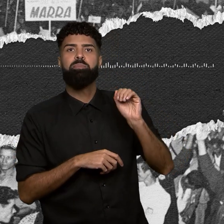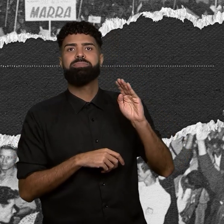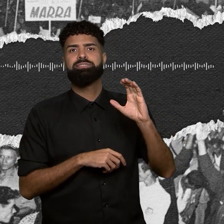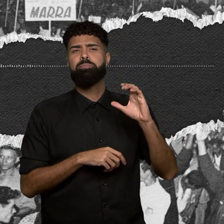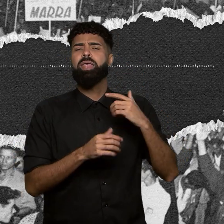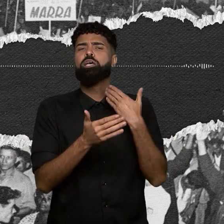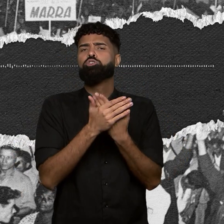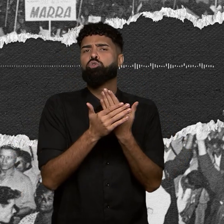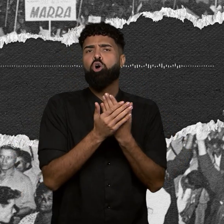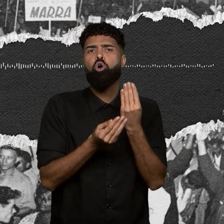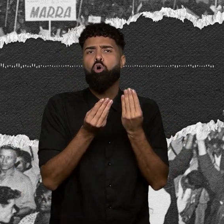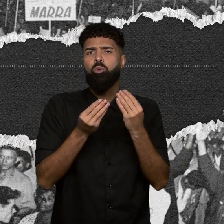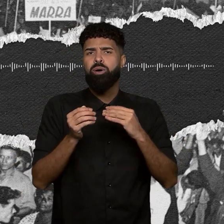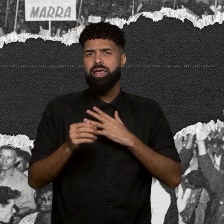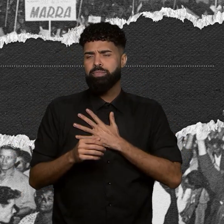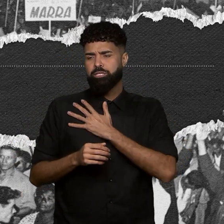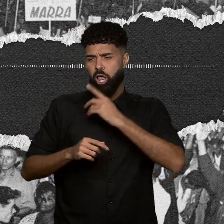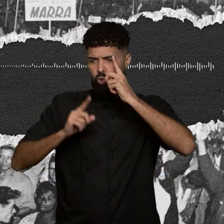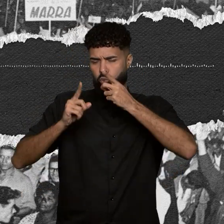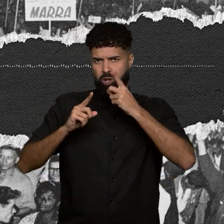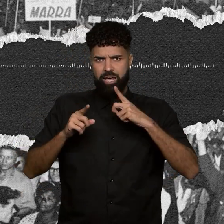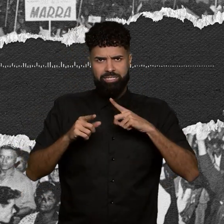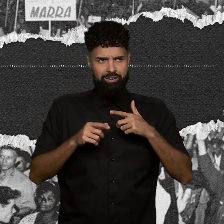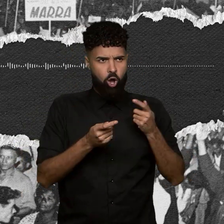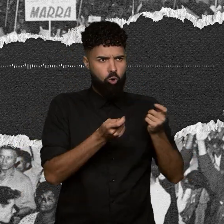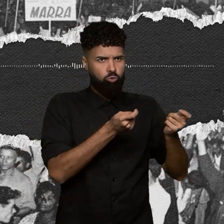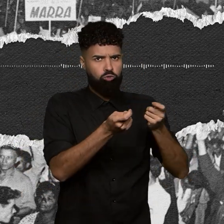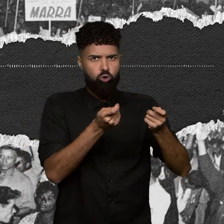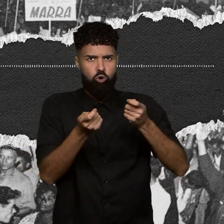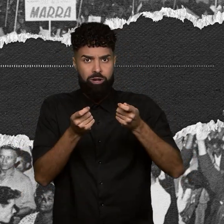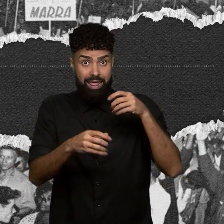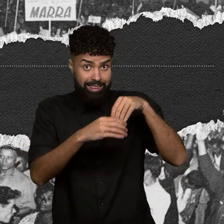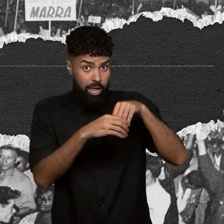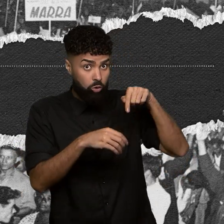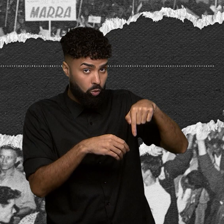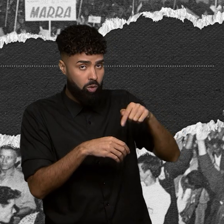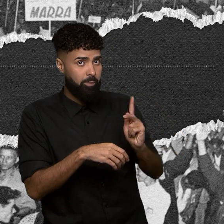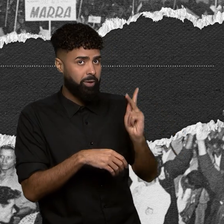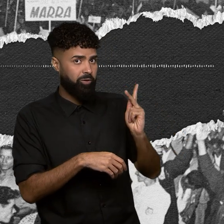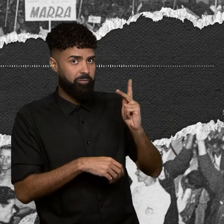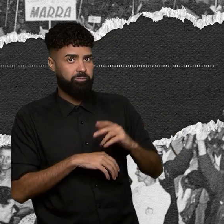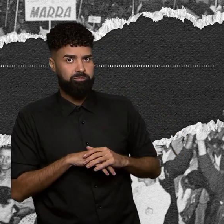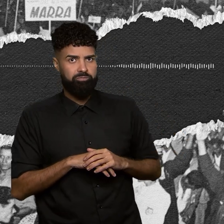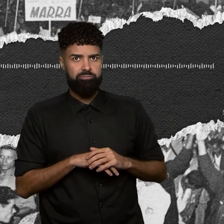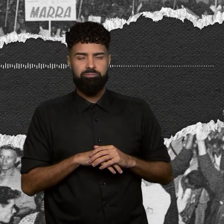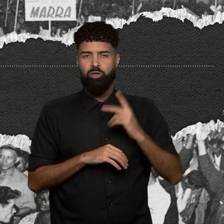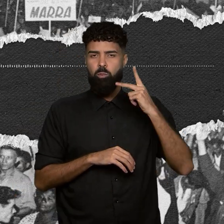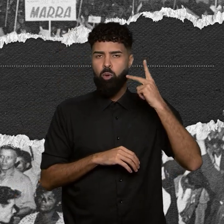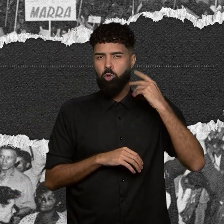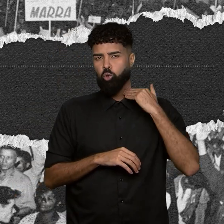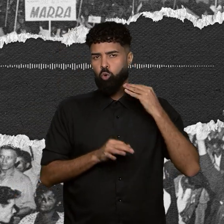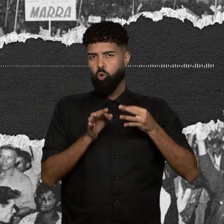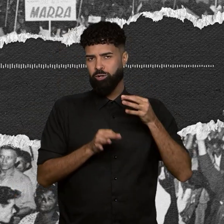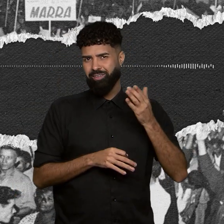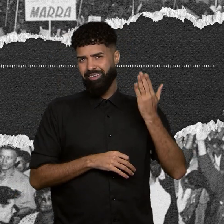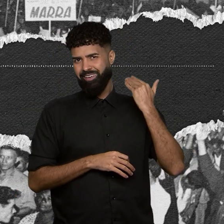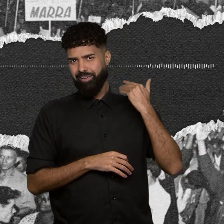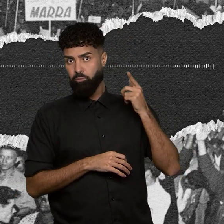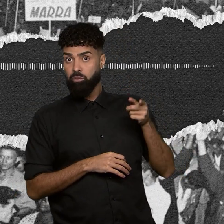tentáculos da ditadura militar estavam dentro da Petrobras. Os promotores na época levantam o debate